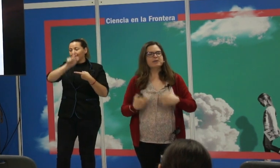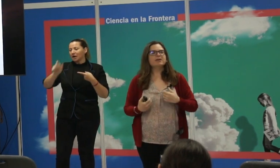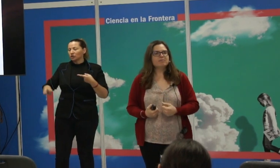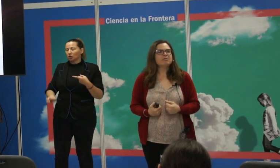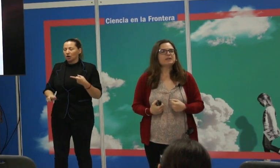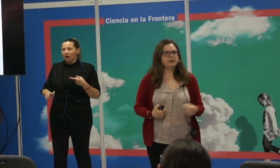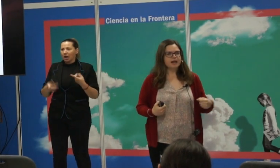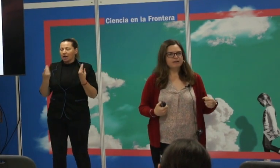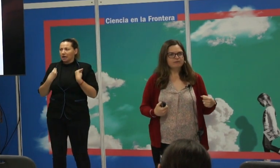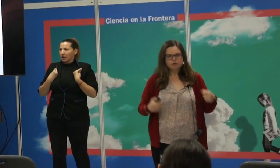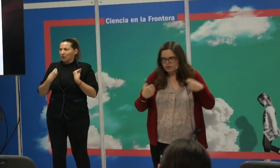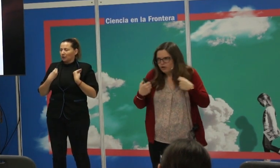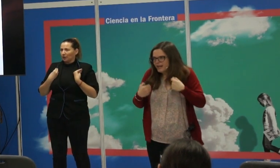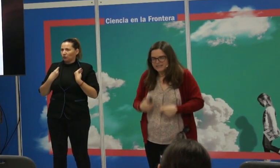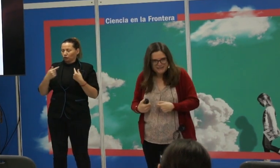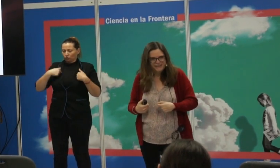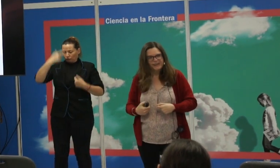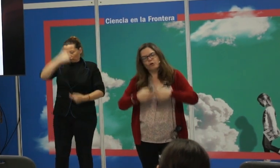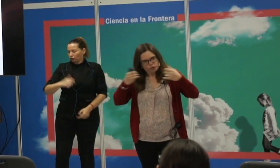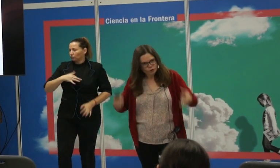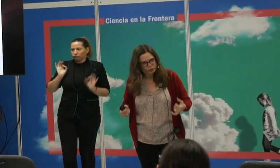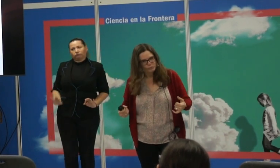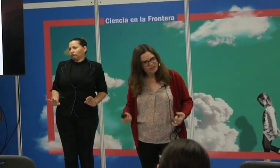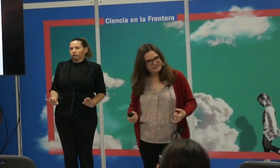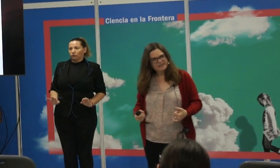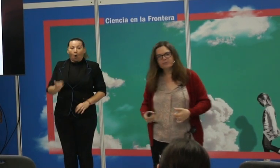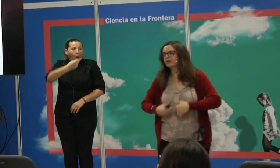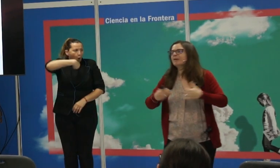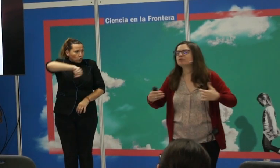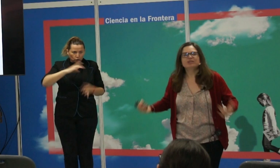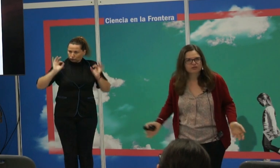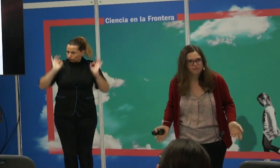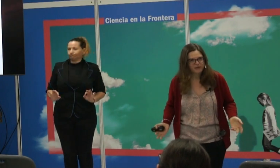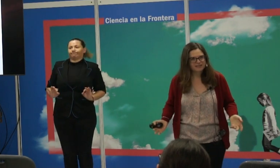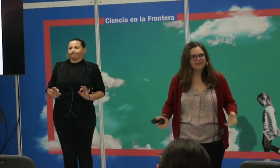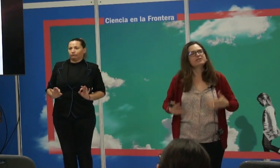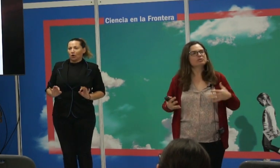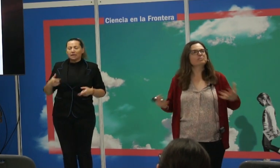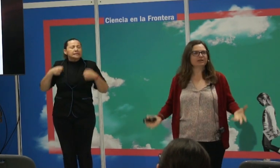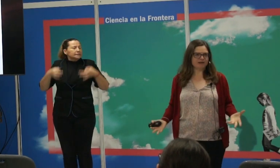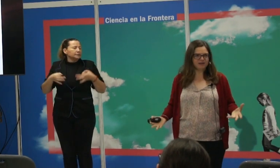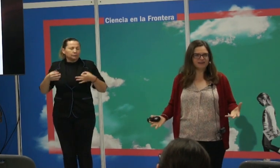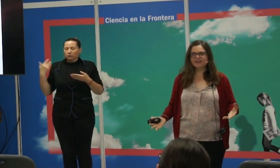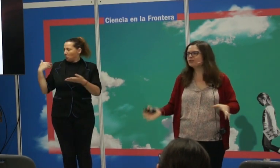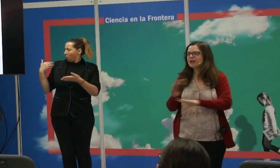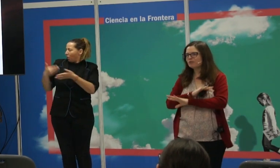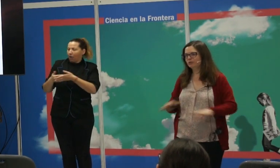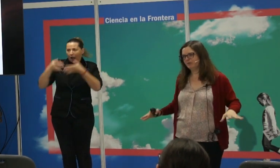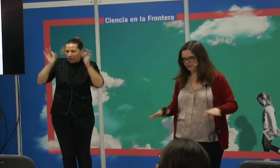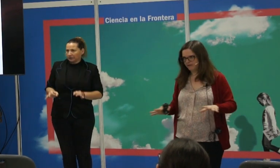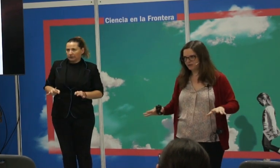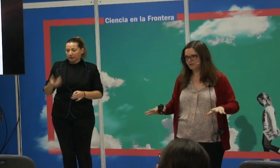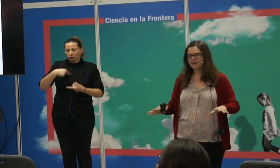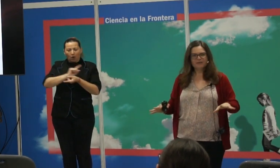la conciben como algo esencial. Yo soy así, o nosotros somos así, porque hemos sido siempre así, y esto no puede cambiar. Y eso es